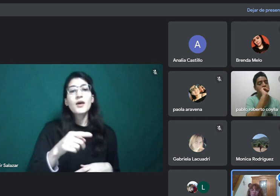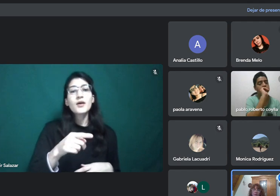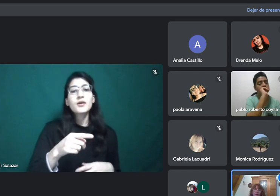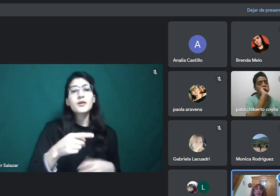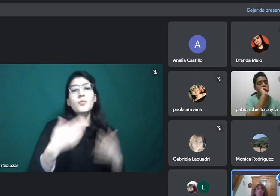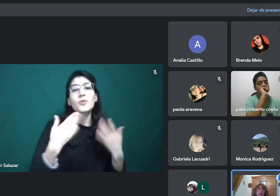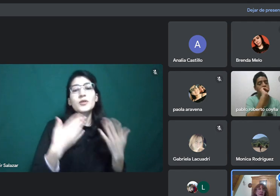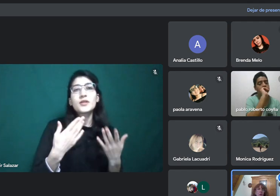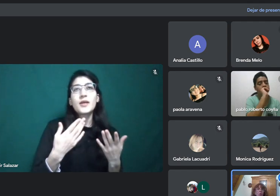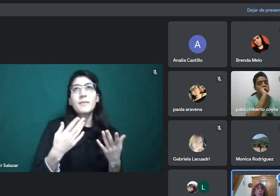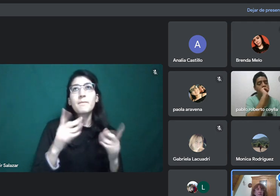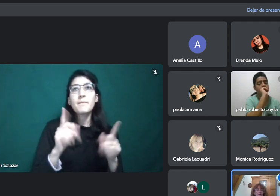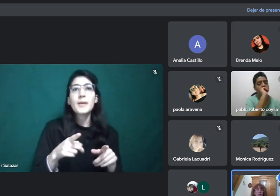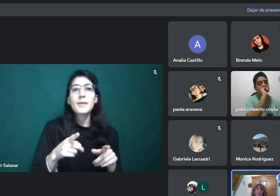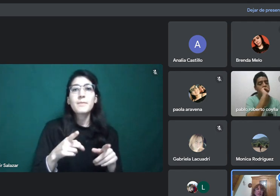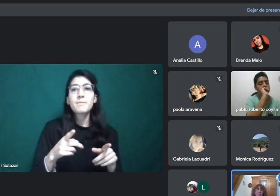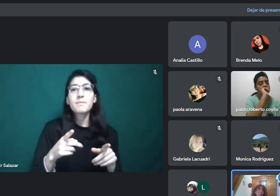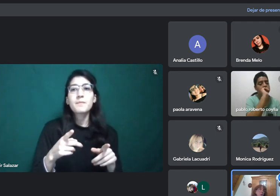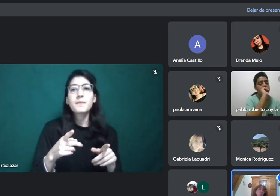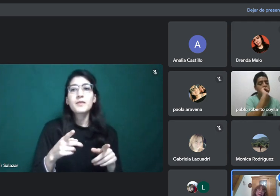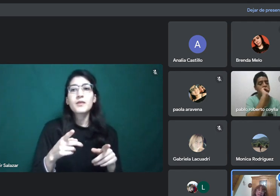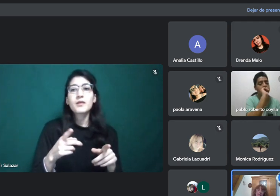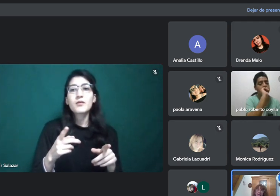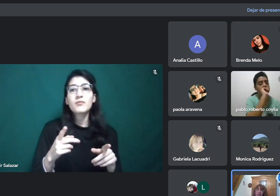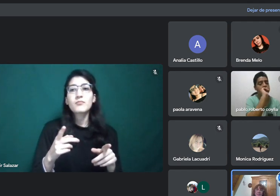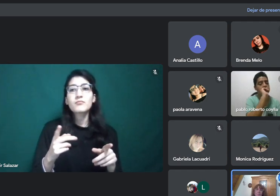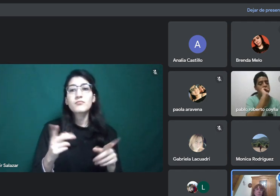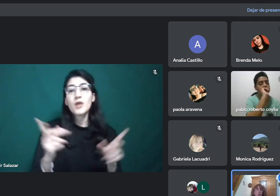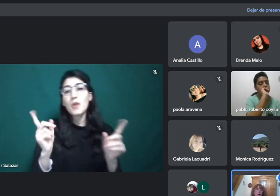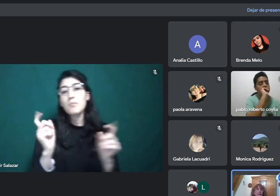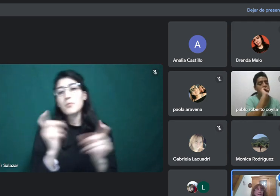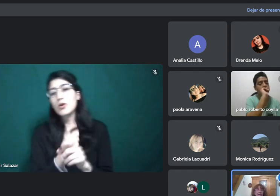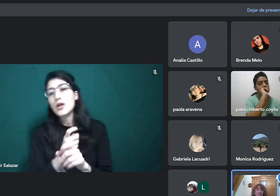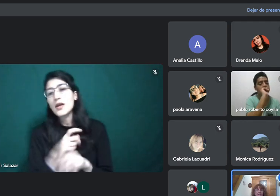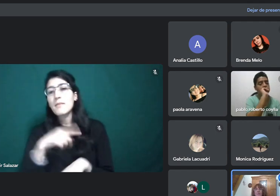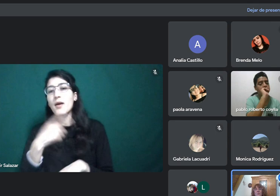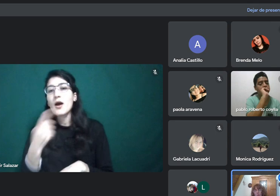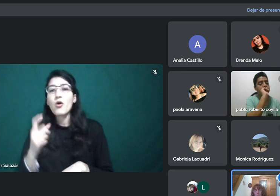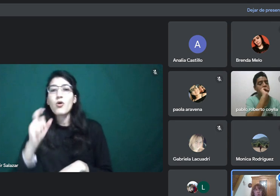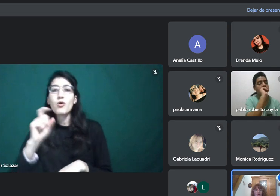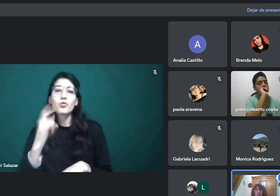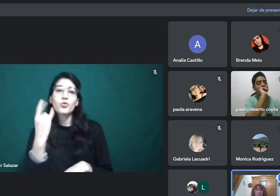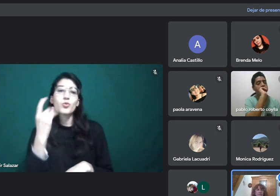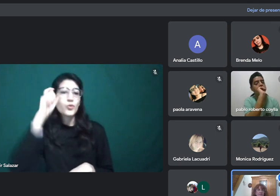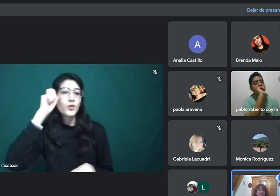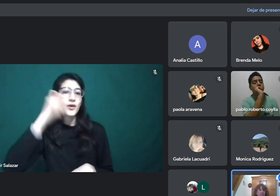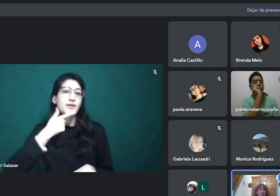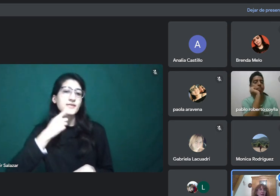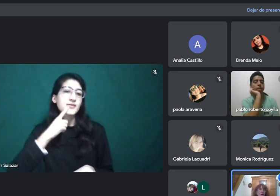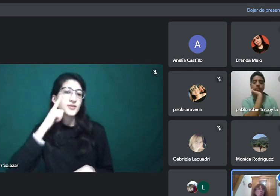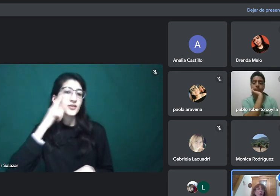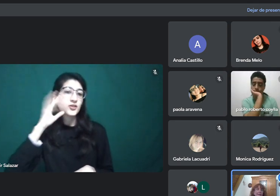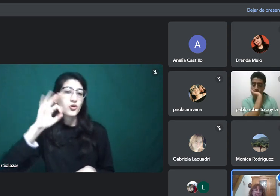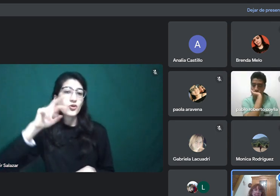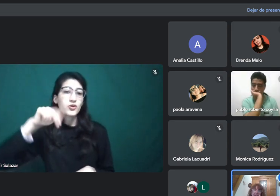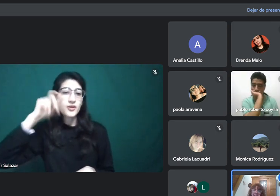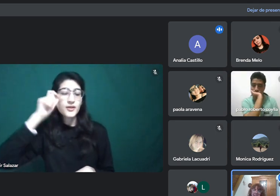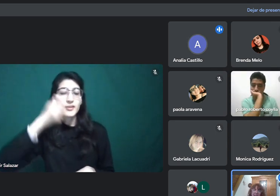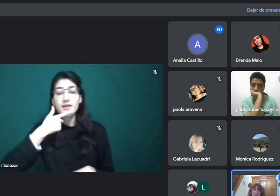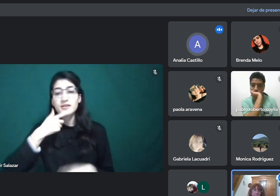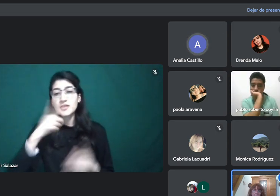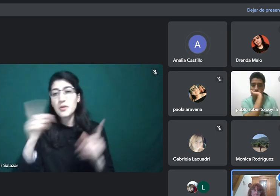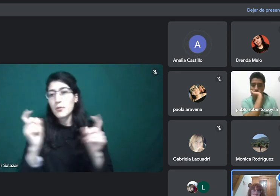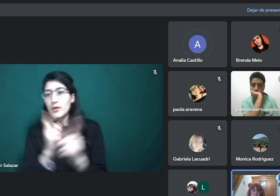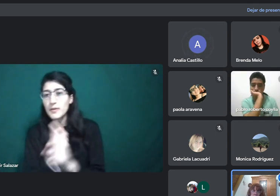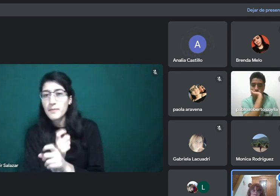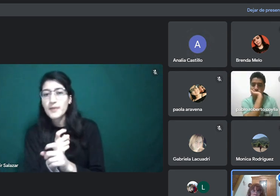cuestiones, problemáticas, cualquiera y discusiones, ¿sí? Cualquiera estaría